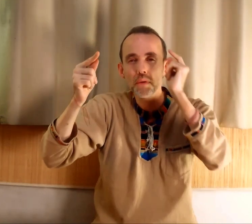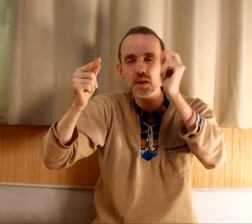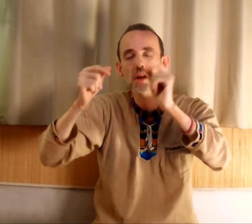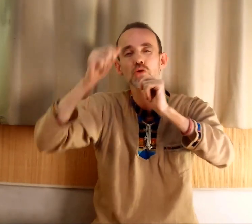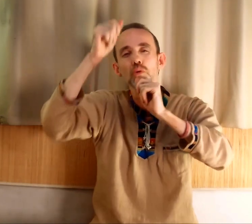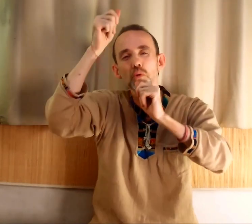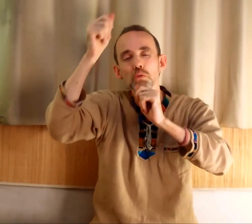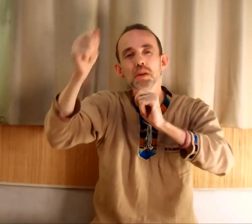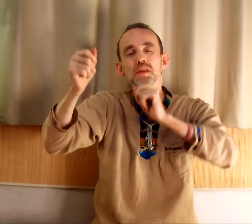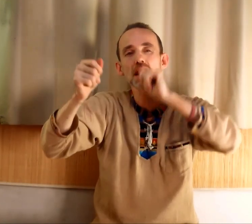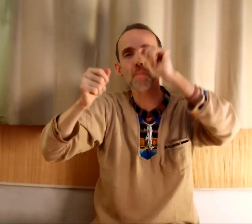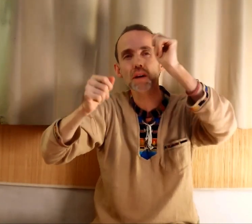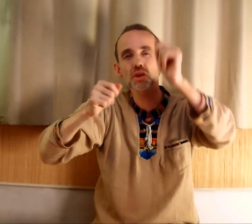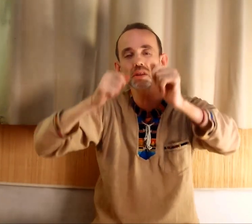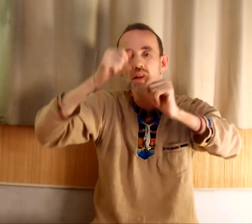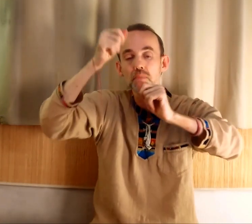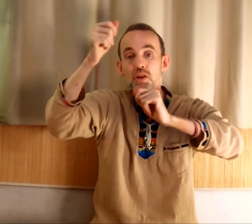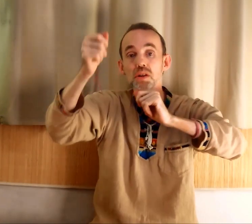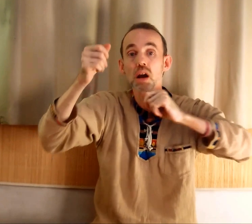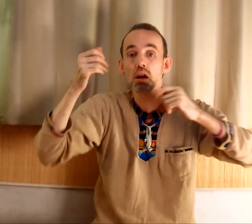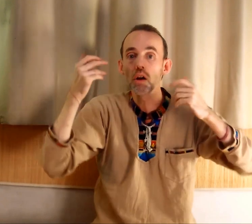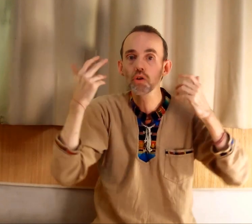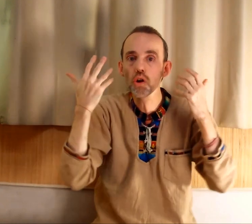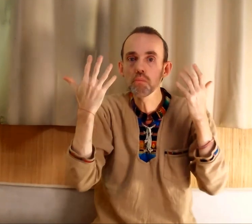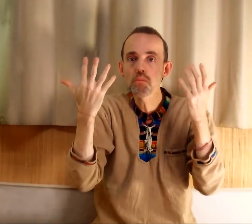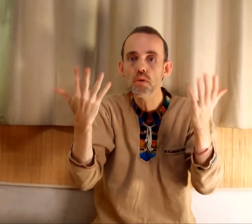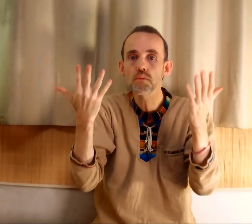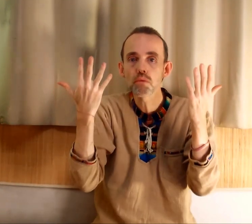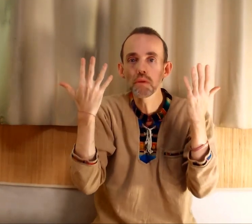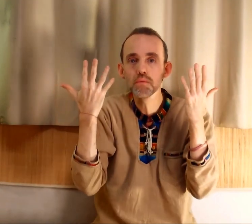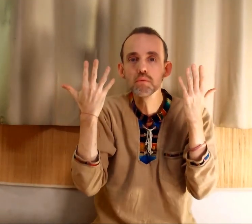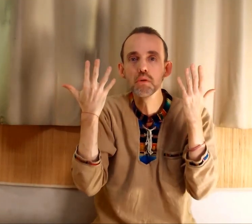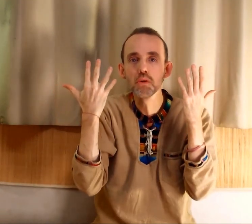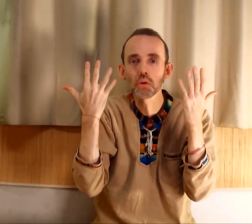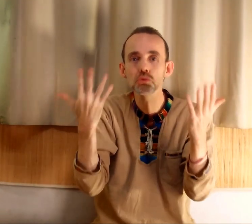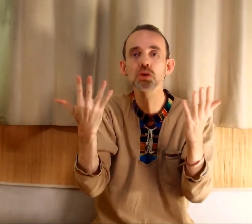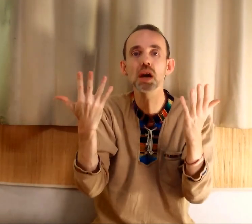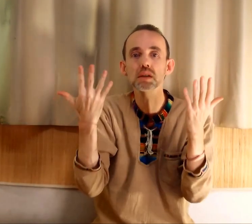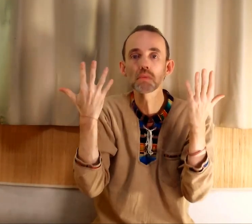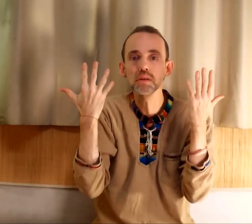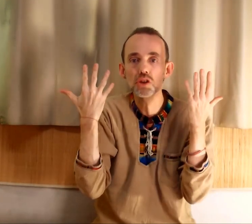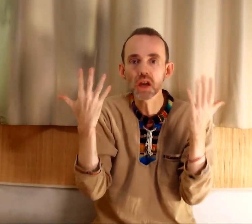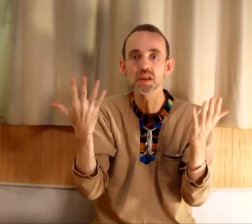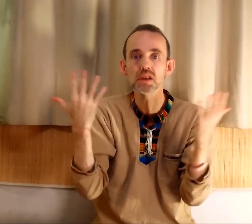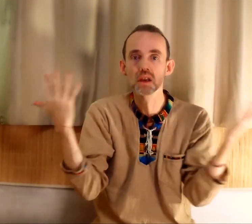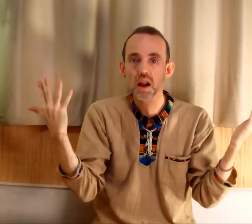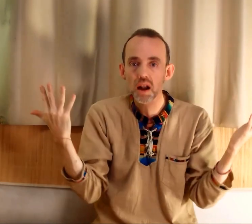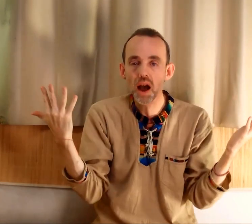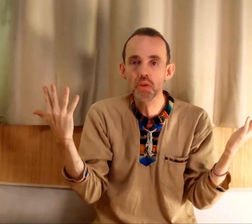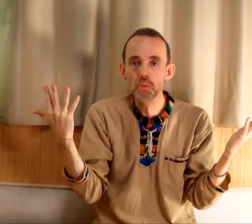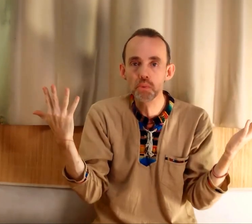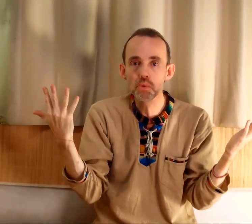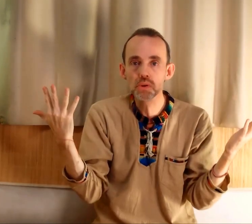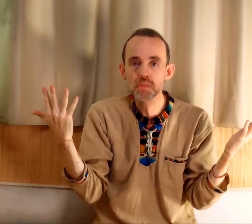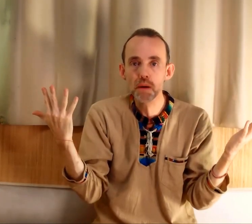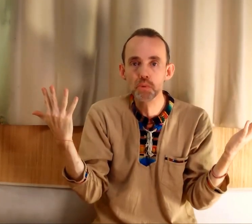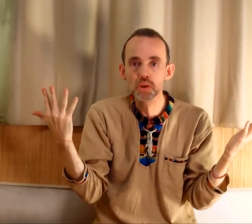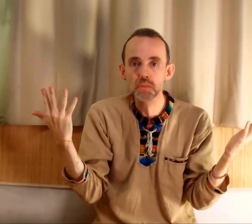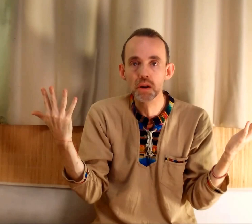dois faire ça, je dois m'occuper de ci, après j'ai ci, après j'ai ça », comment voulez-vous que l'enthousiasme jaillisse ? Là non plus, ce n pas possible.